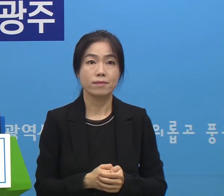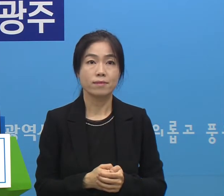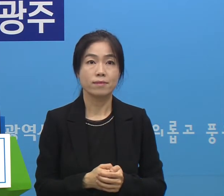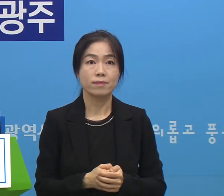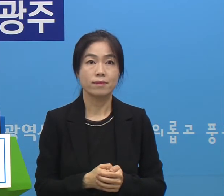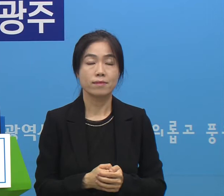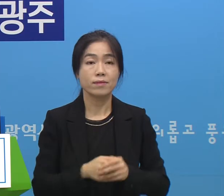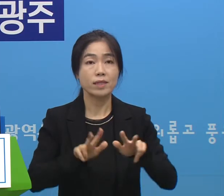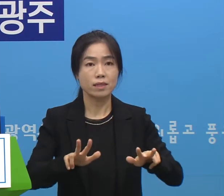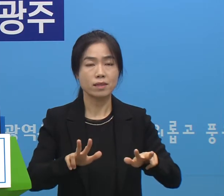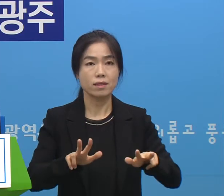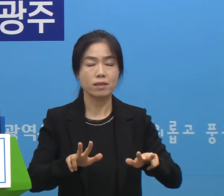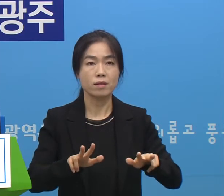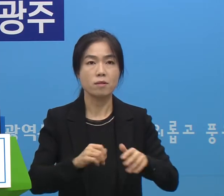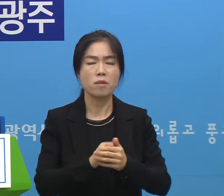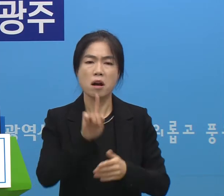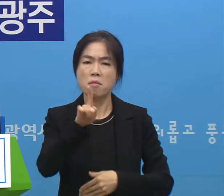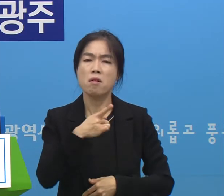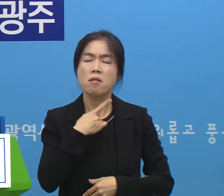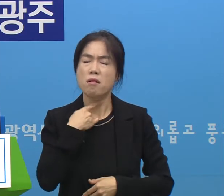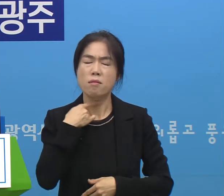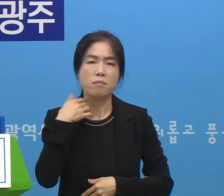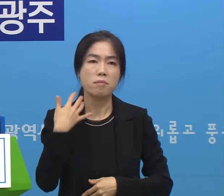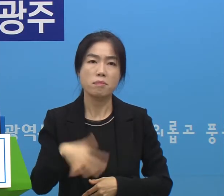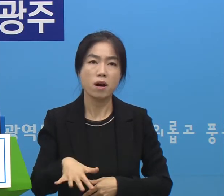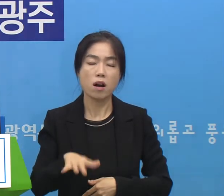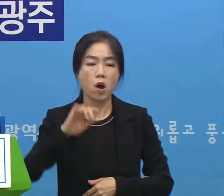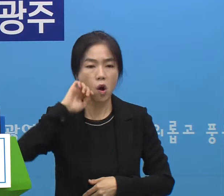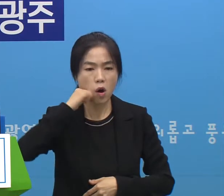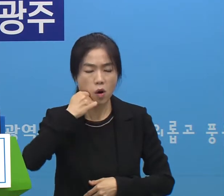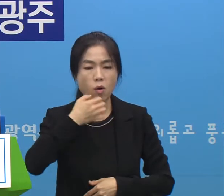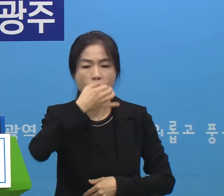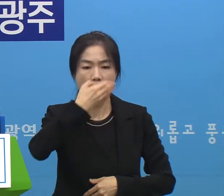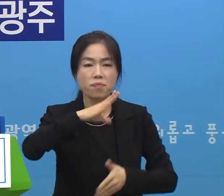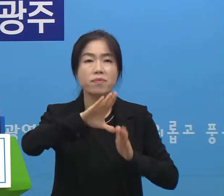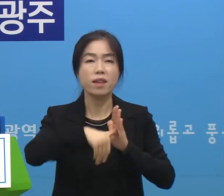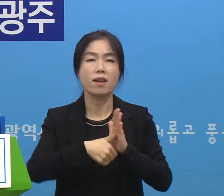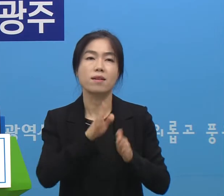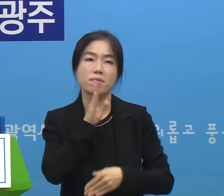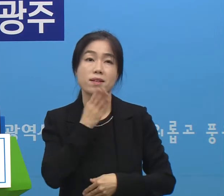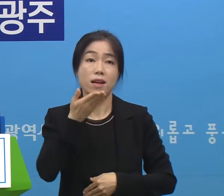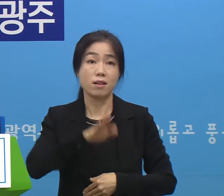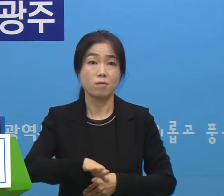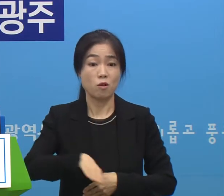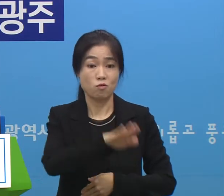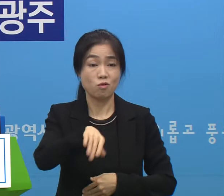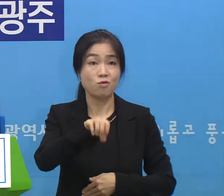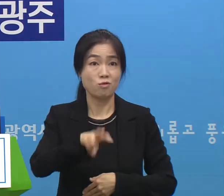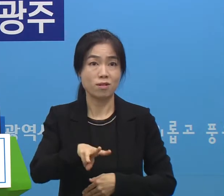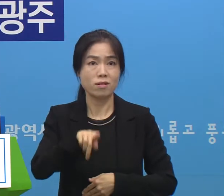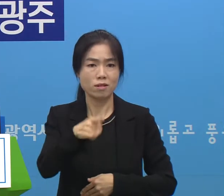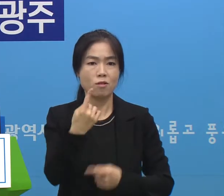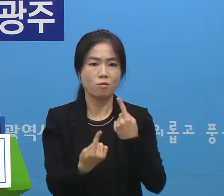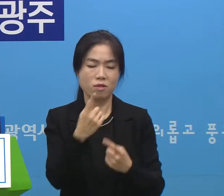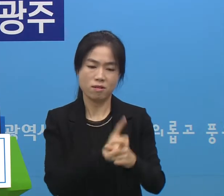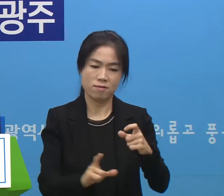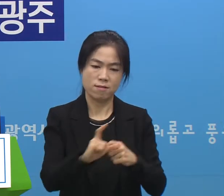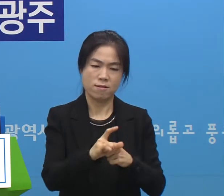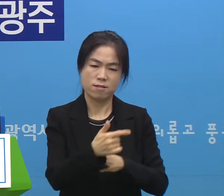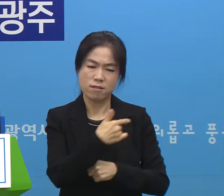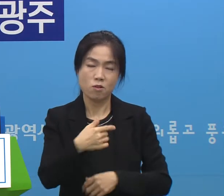지금은 한 번도 경험해 보지 않았던 어렵고 힘든 시기지만 우리 강주는 이보다 더 큰 위기도